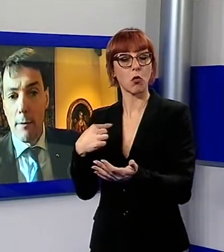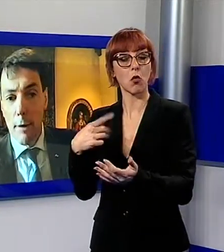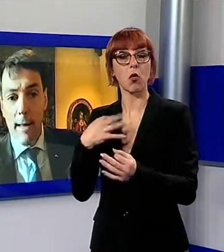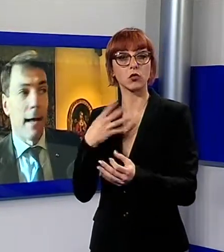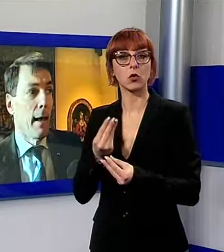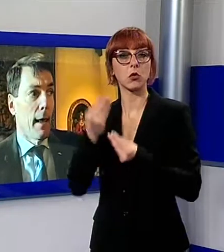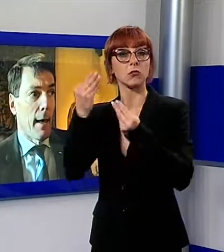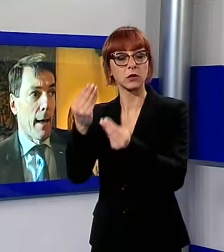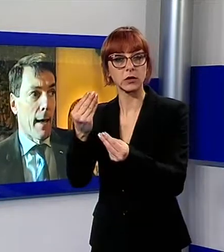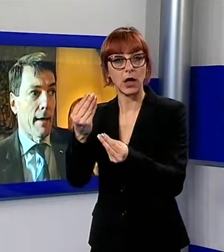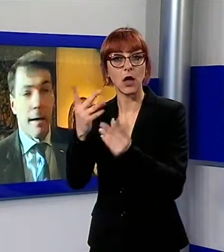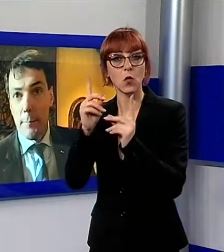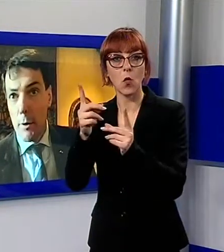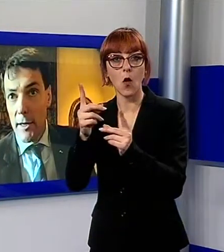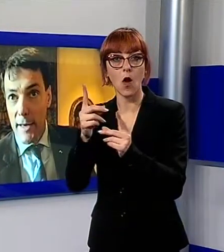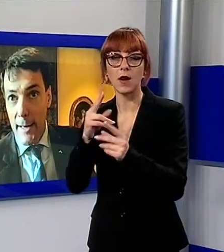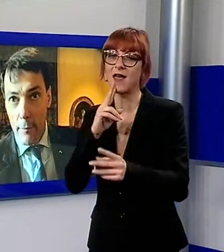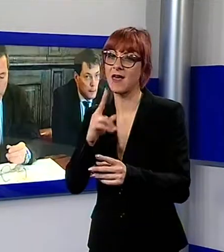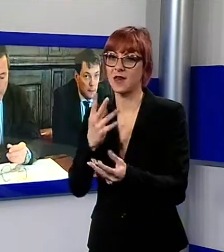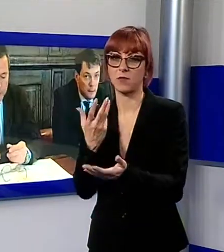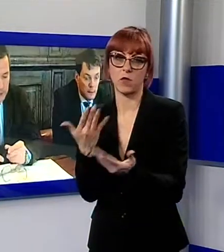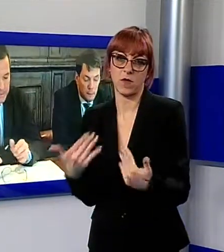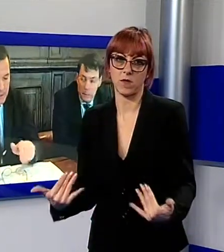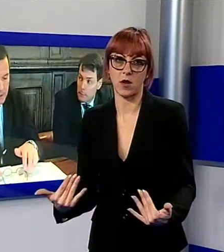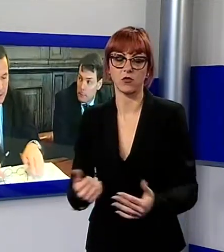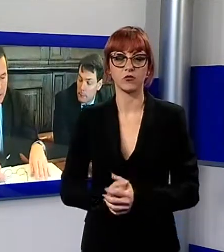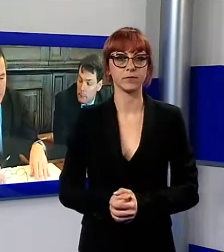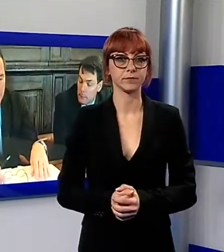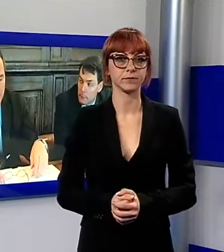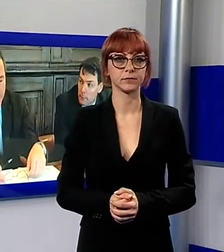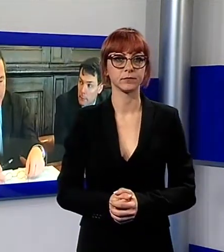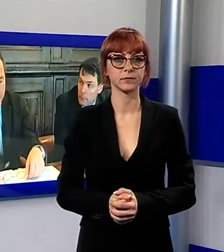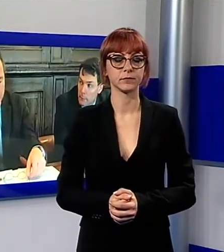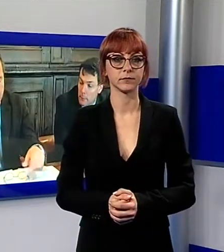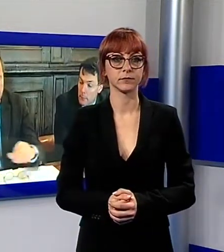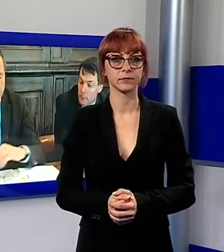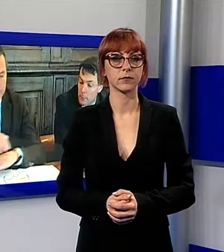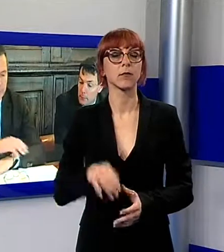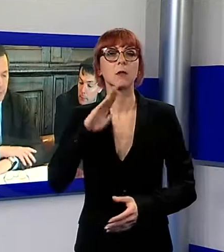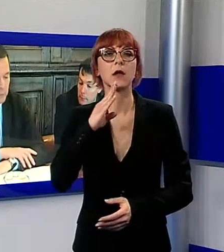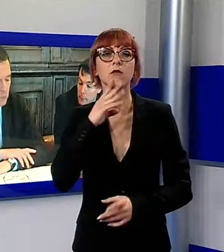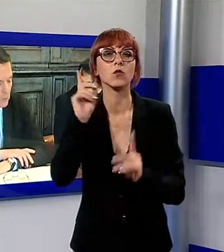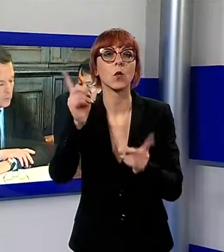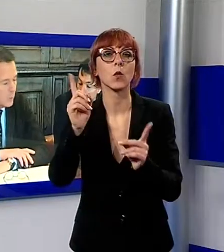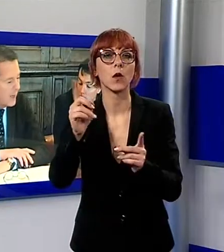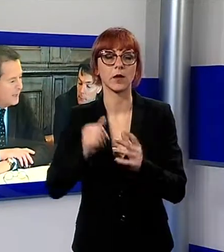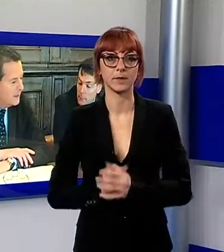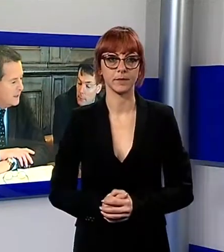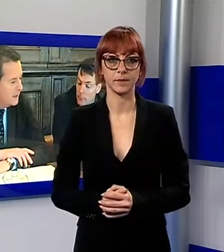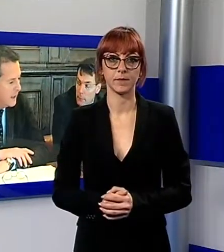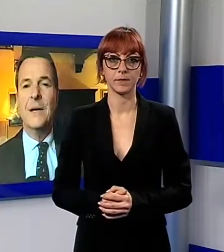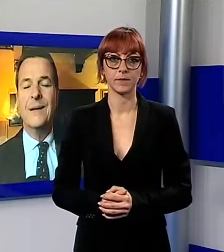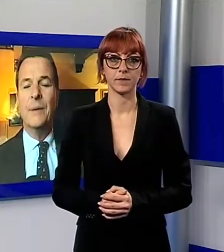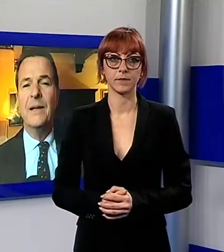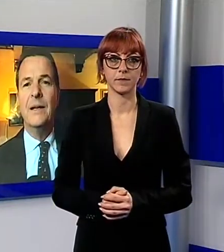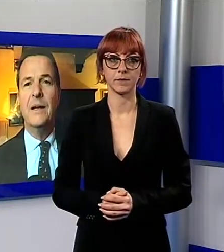di assicurare delle risposte eccelleri. Ma quali saranno i vantaggi per gli imprenditori alberghieri? Intanto